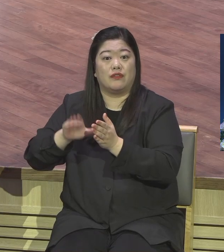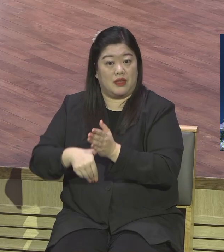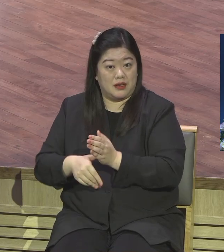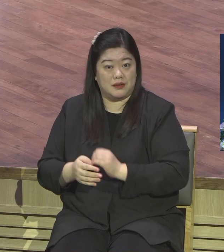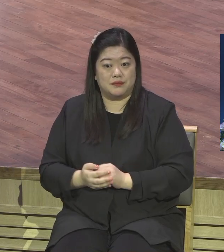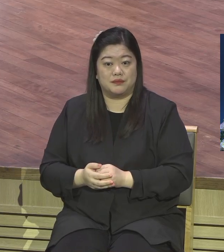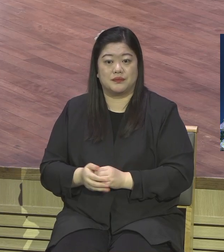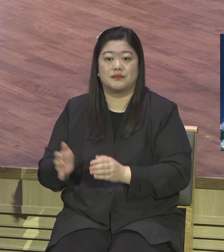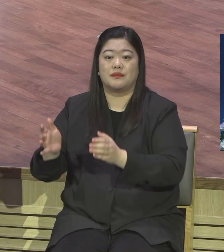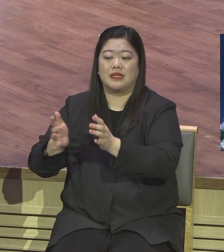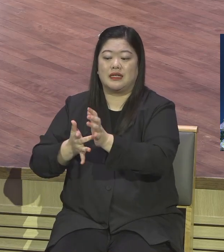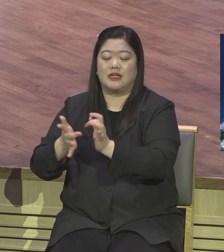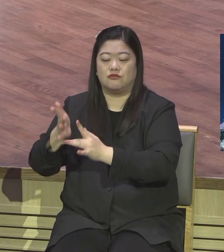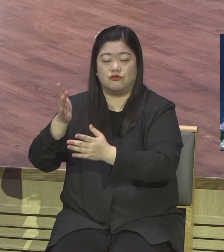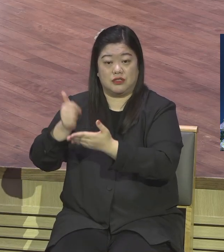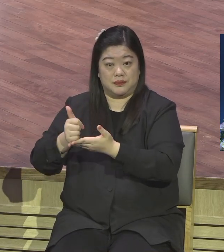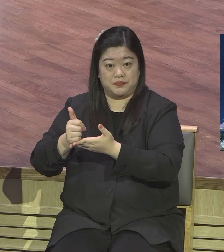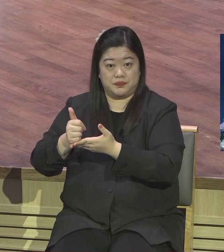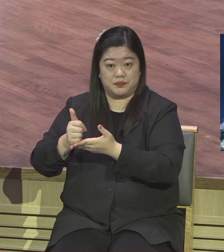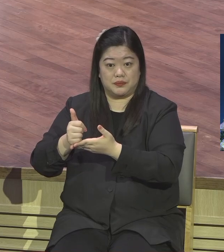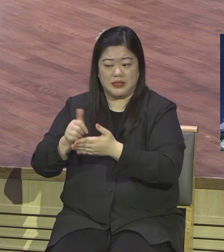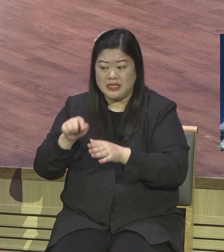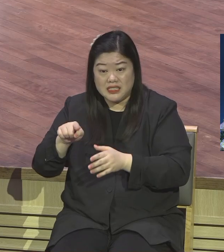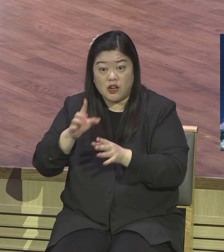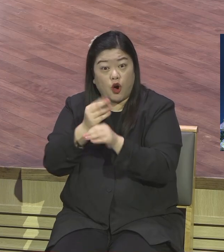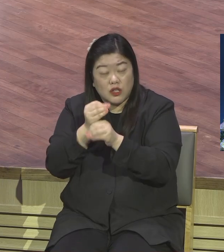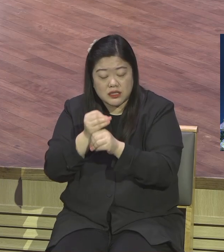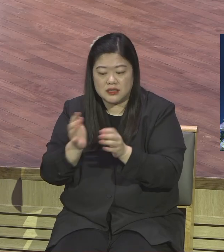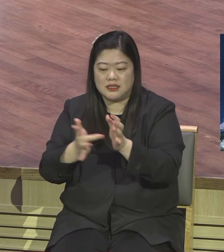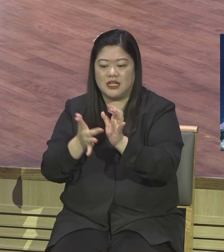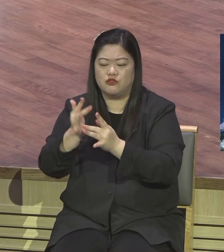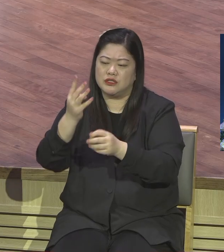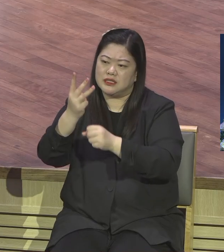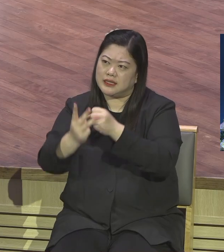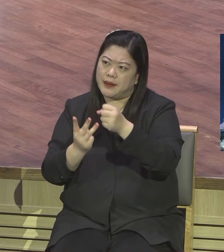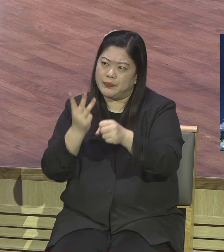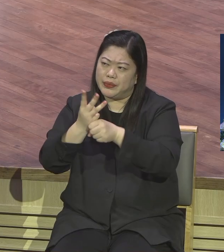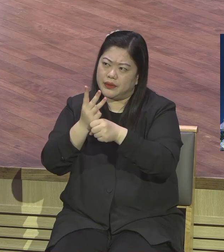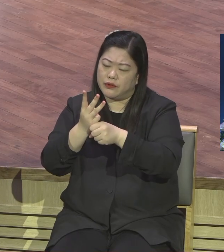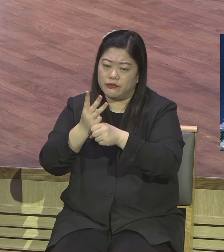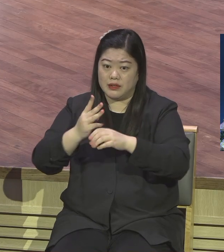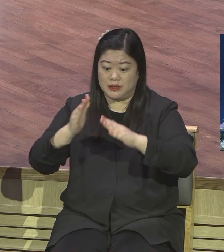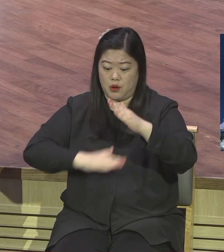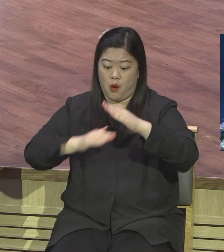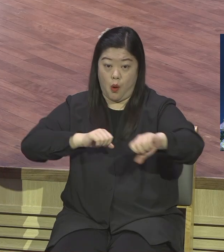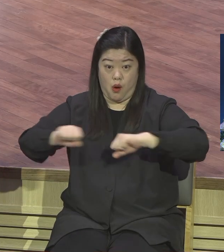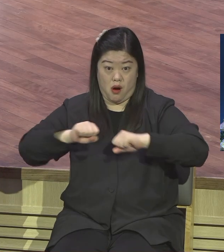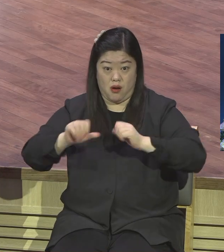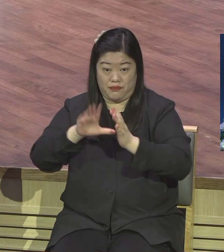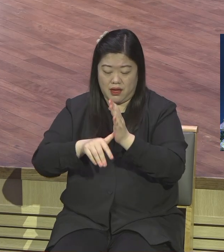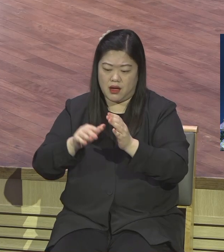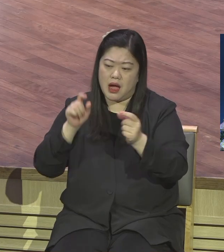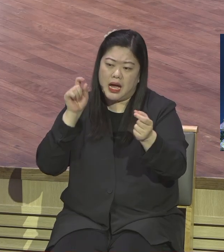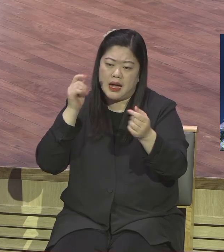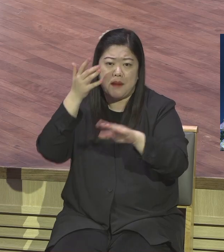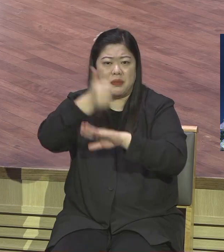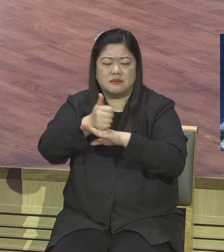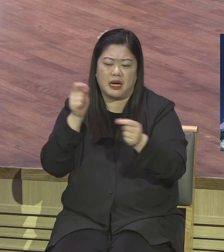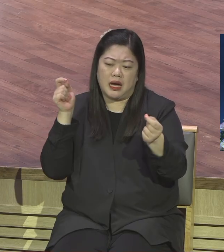마지막 시점이 와 있었어요 예수님의 공생의 마지막 시점이에요 이제 곧 십자가를 지어야 될